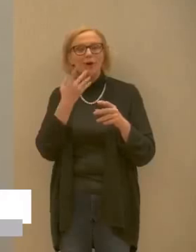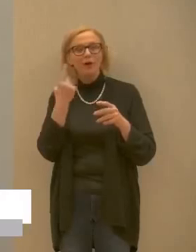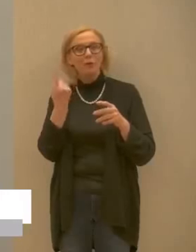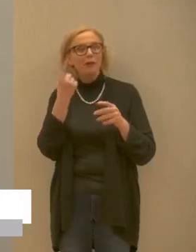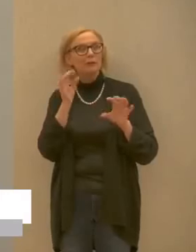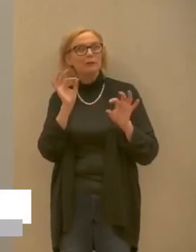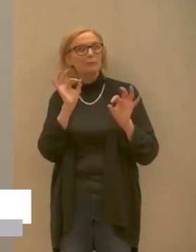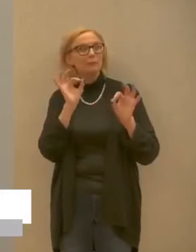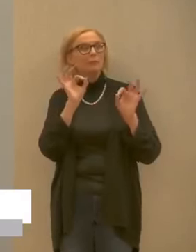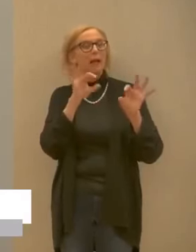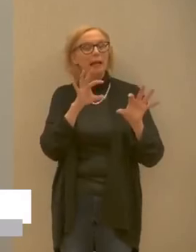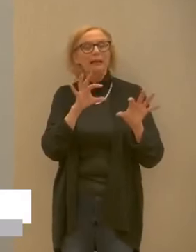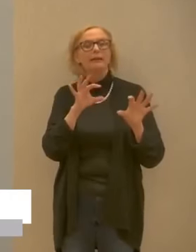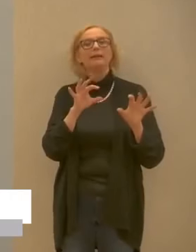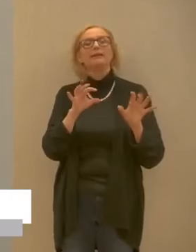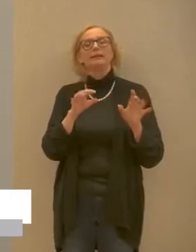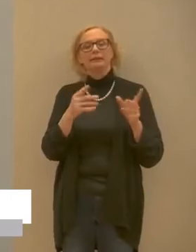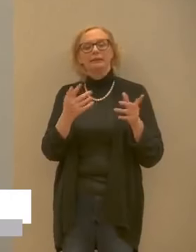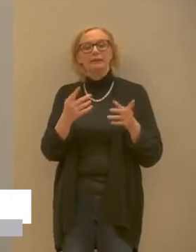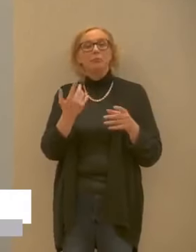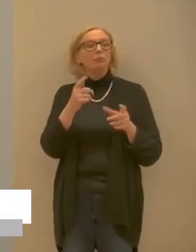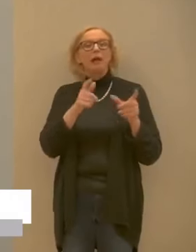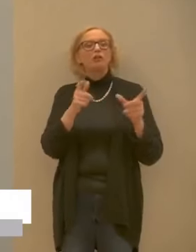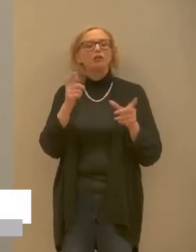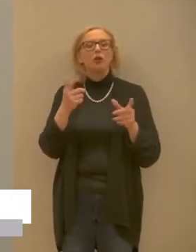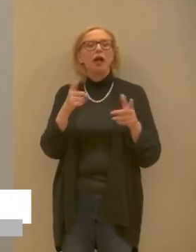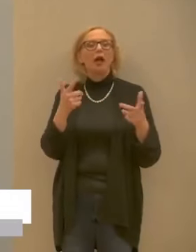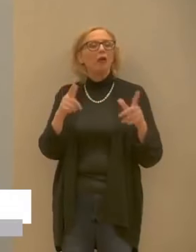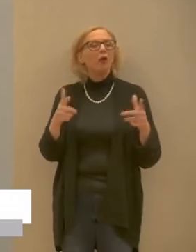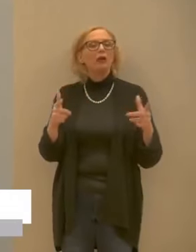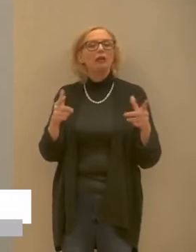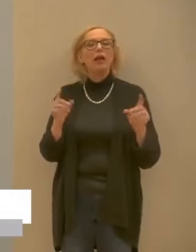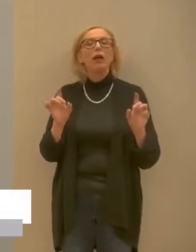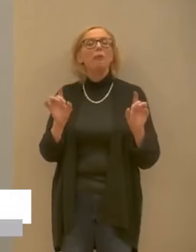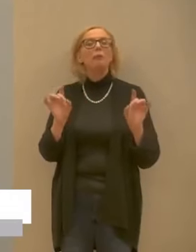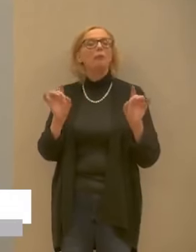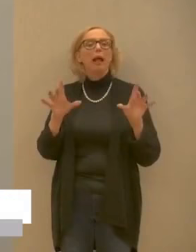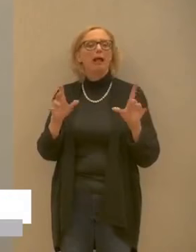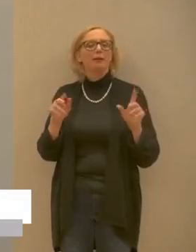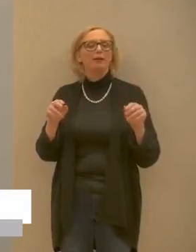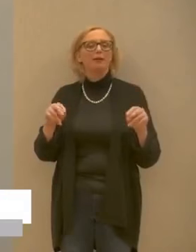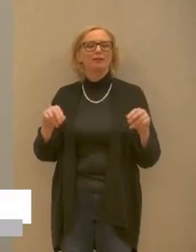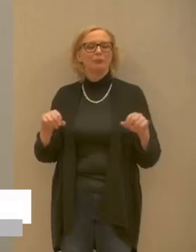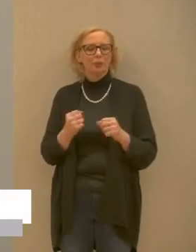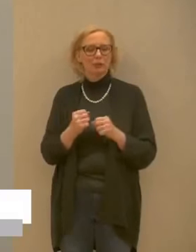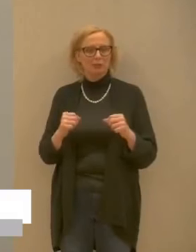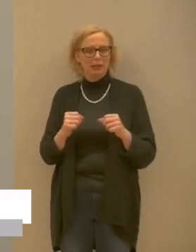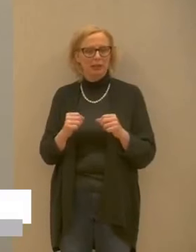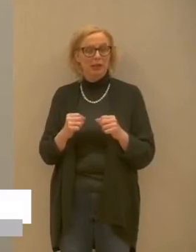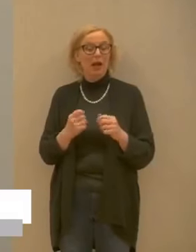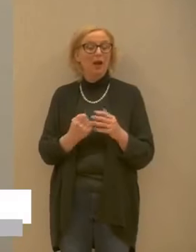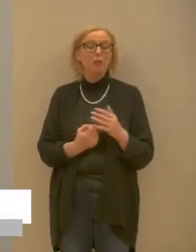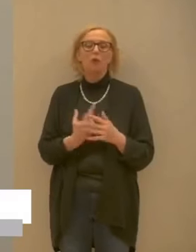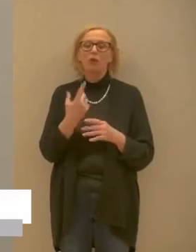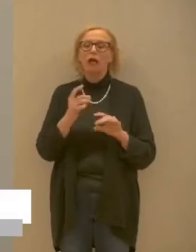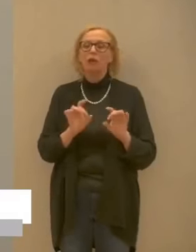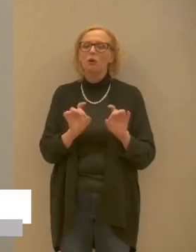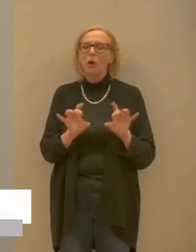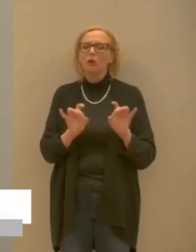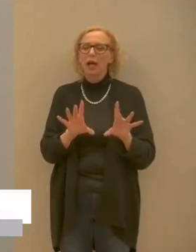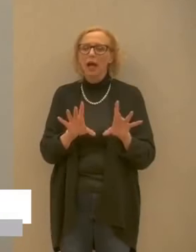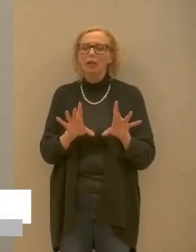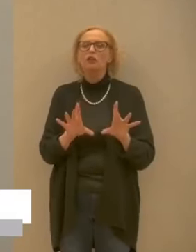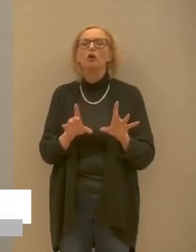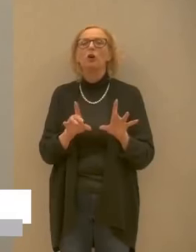punto se non ha più persone a cui attaccarsi il virus muore quindi la questione del contagio è determinante per riuscire